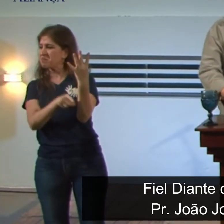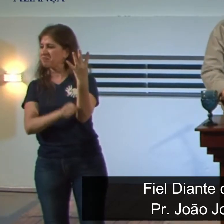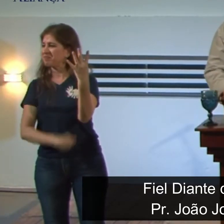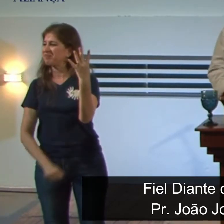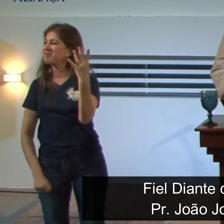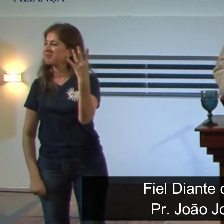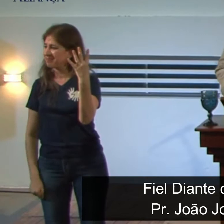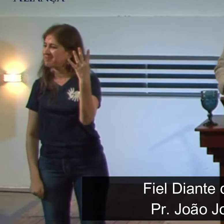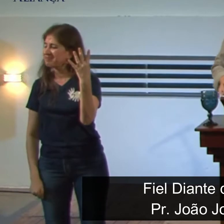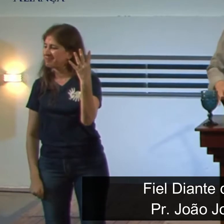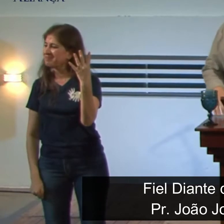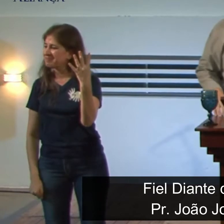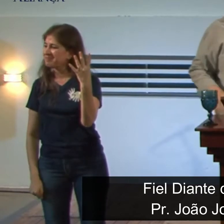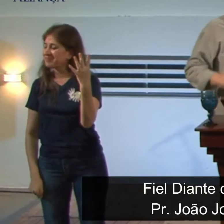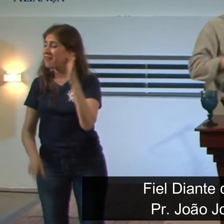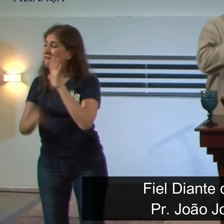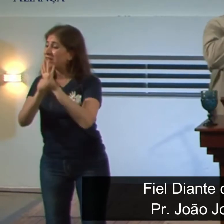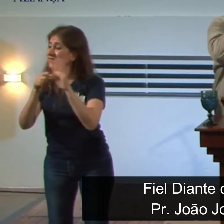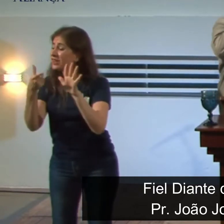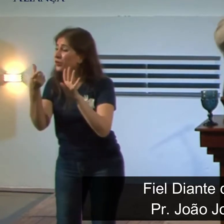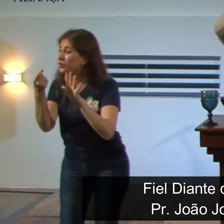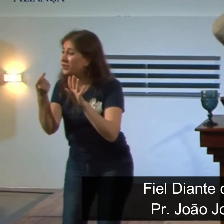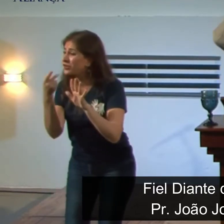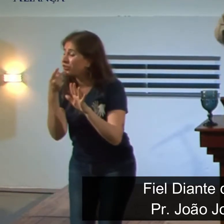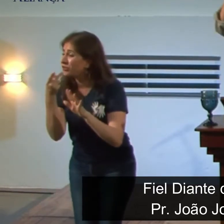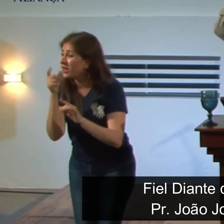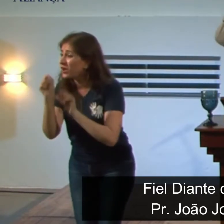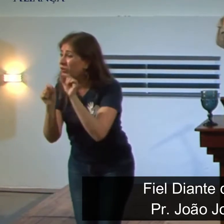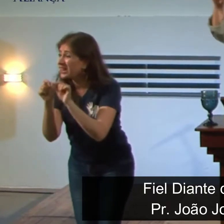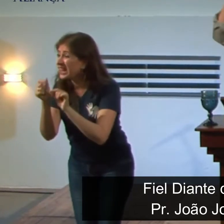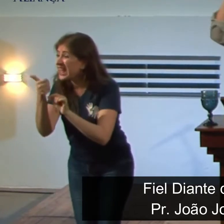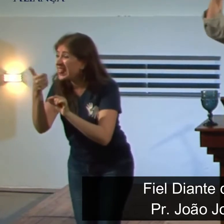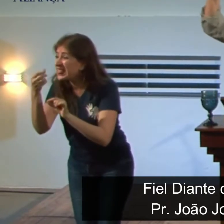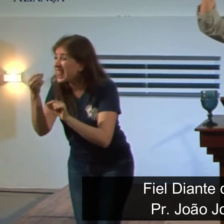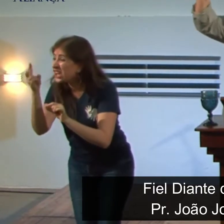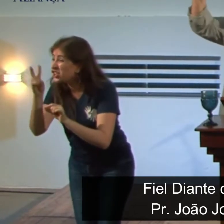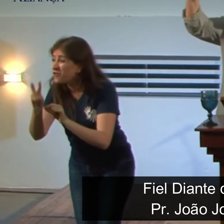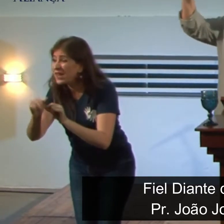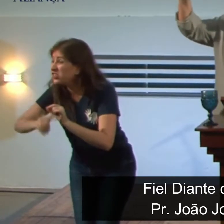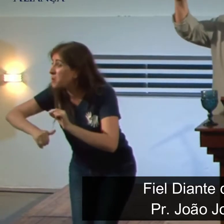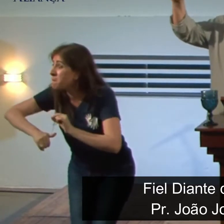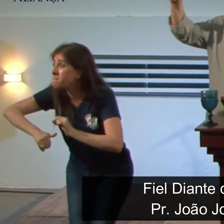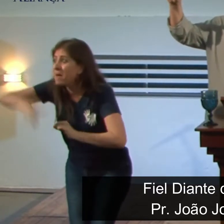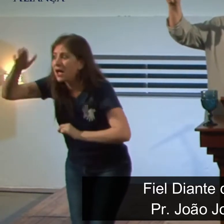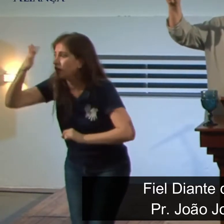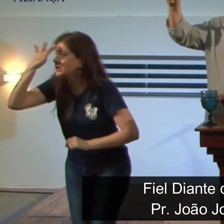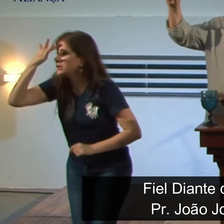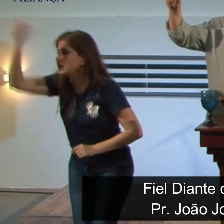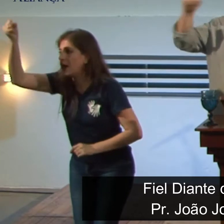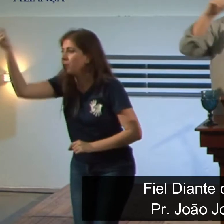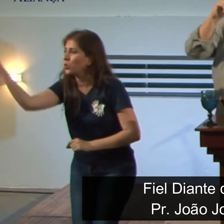Para você ter uma noção, no versículo 20 diz que eles eram dez vezes mais sábios